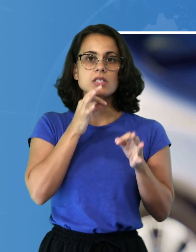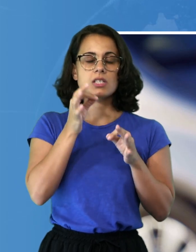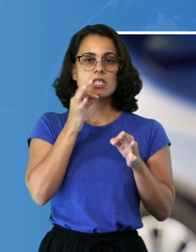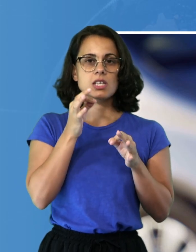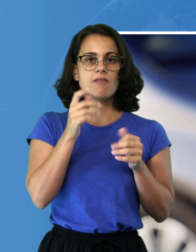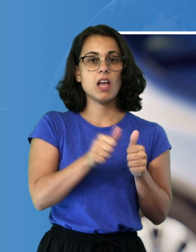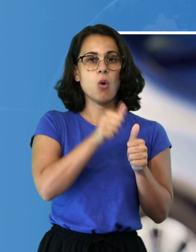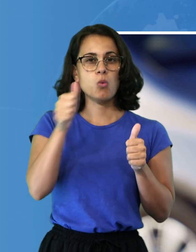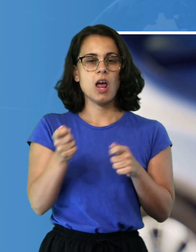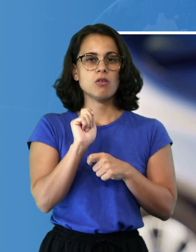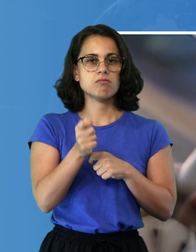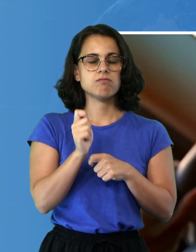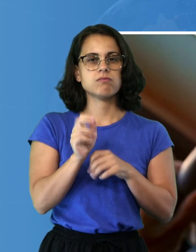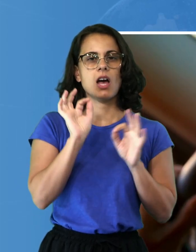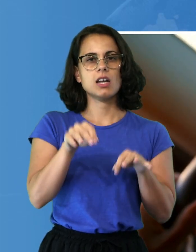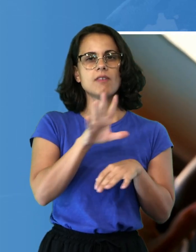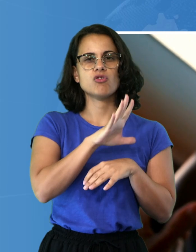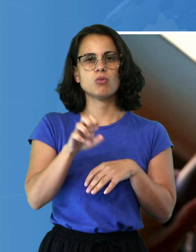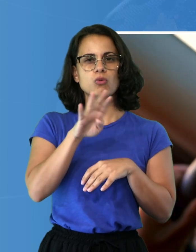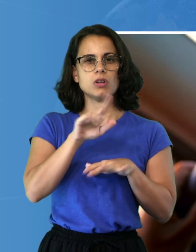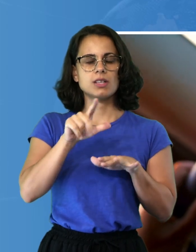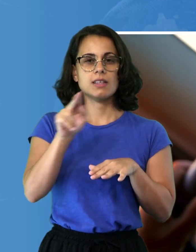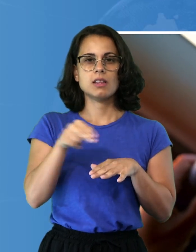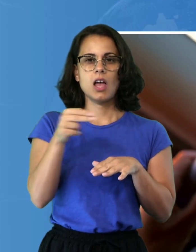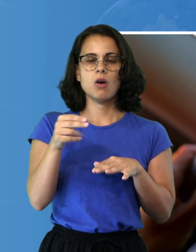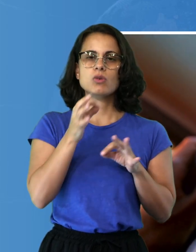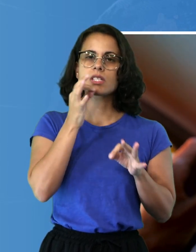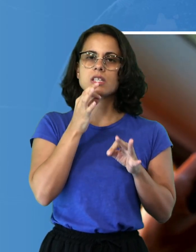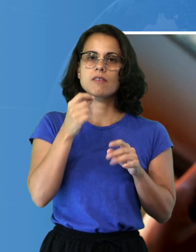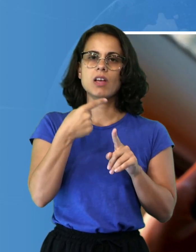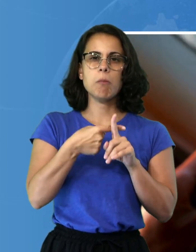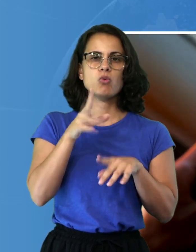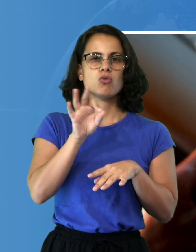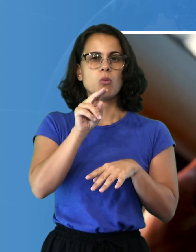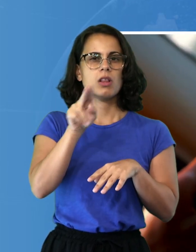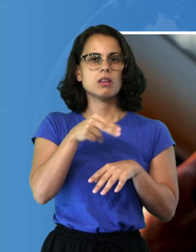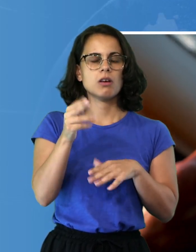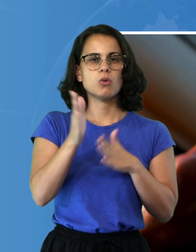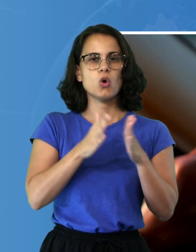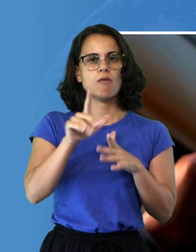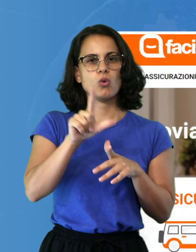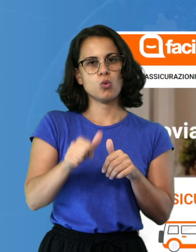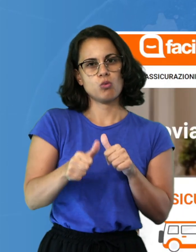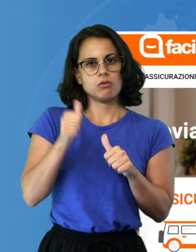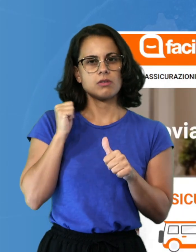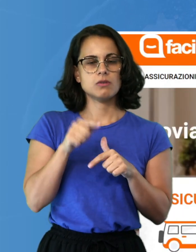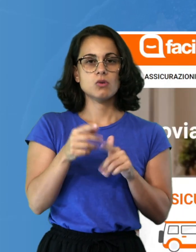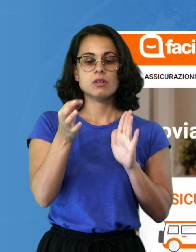a 547 euro, circa 50 euro in più rispetto a luglio scorso. I dati provengono dall'osservatorio